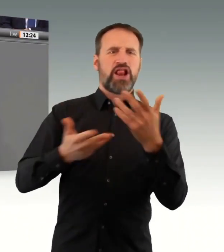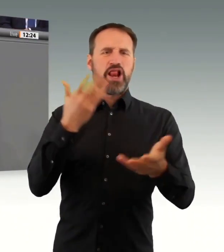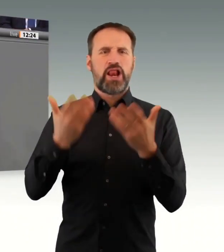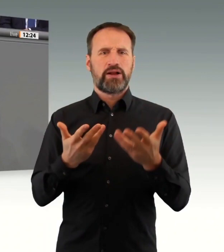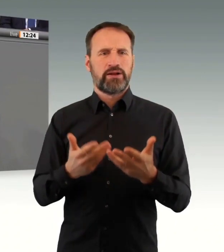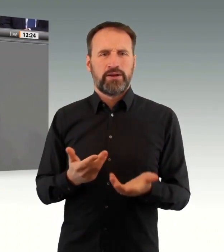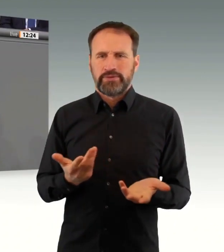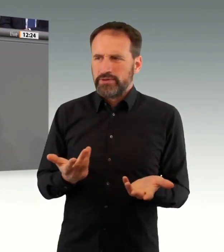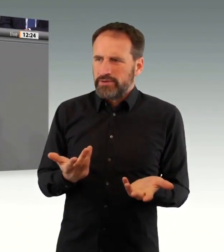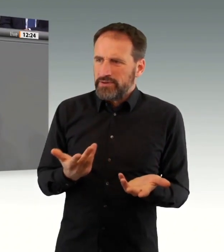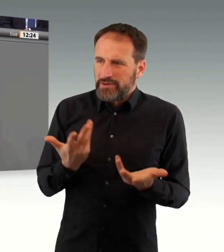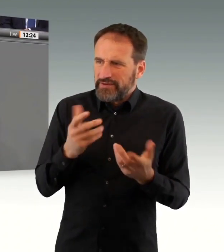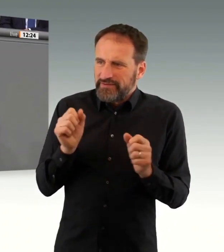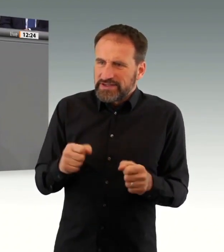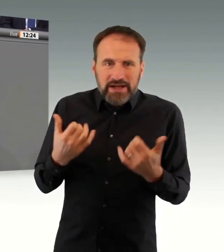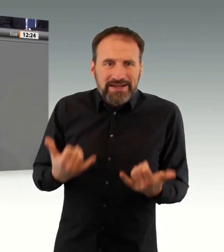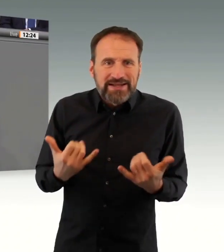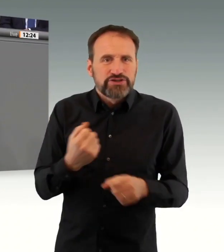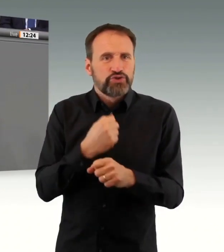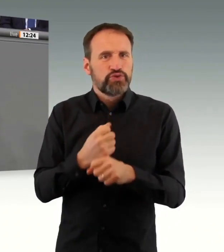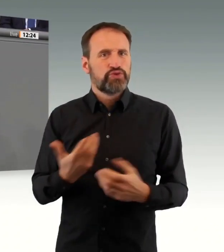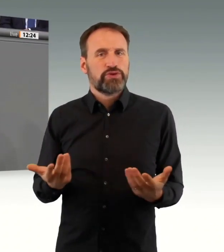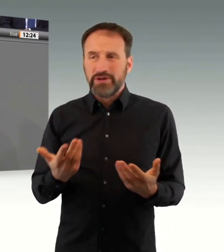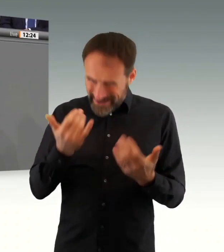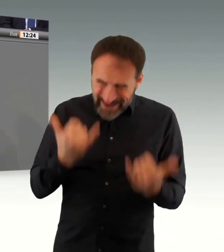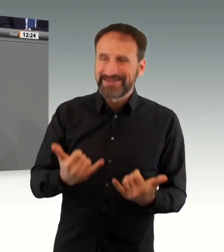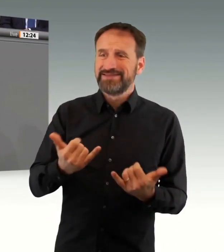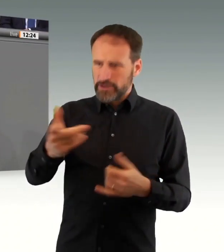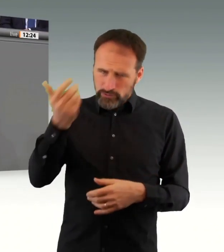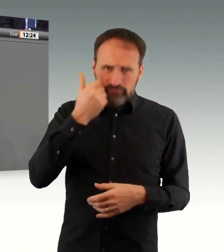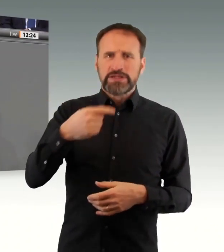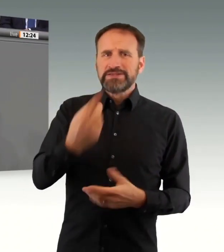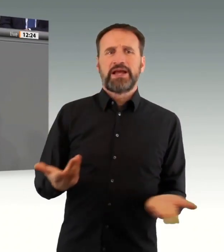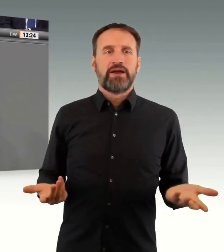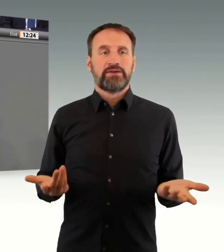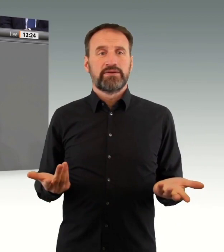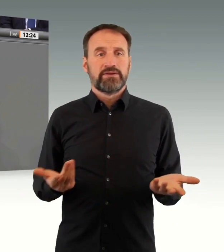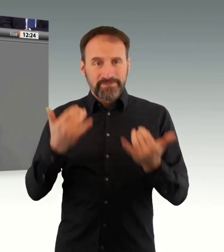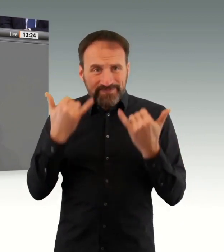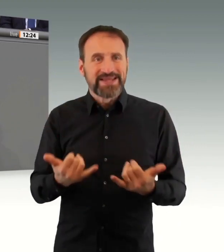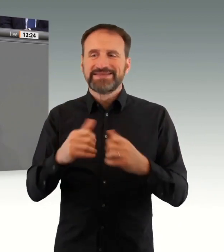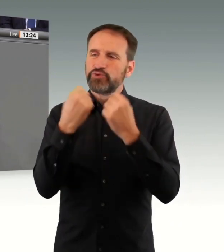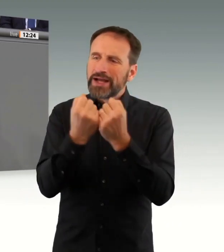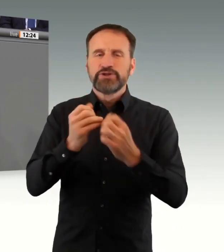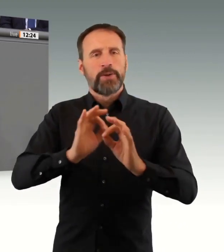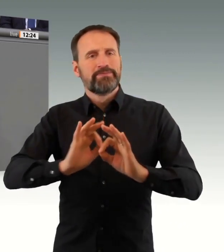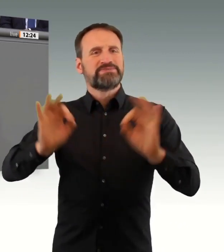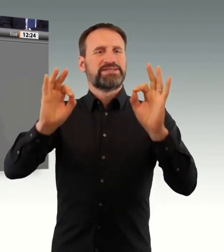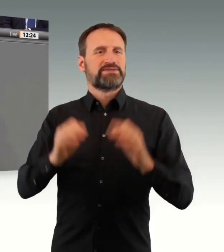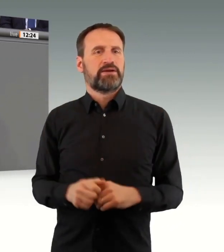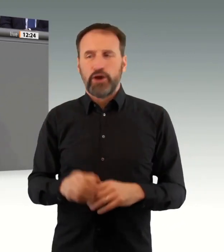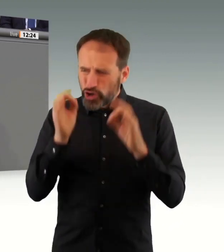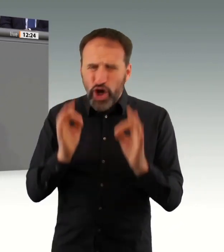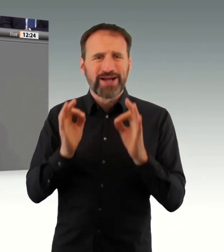verzeichnen haben, dass wir lange Schlangen vor den Impfzentren haben, dass wir lange, lange Wartezeiten haben,